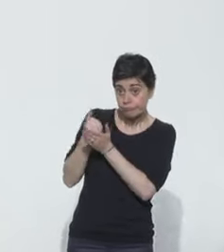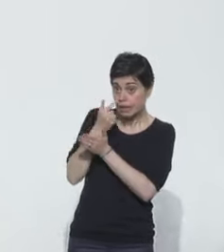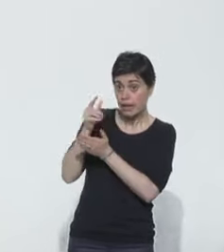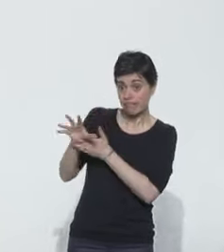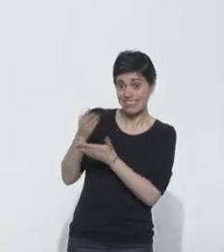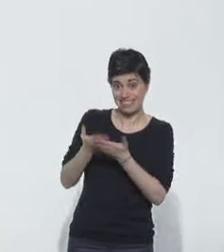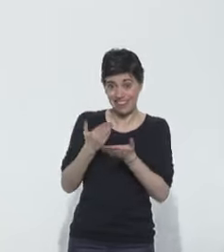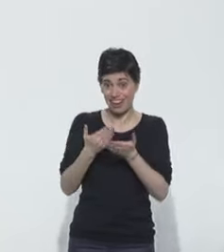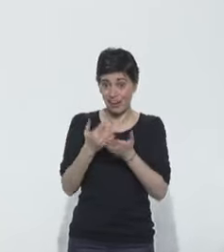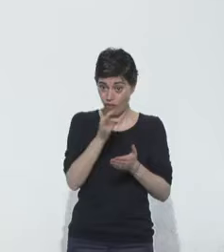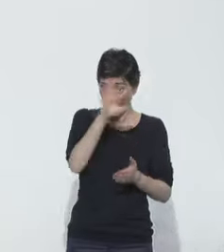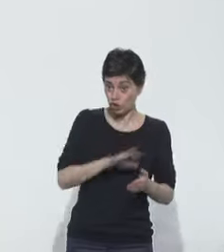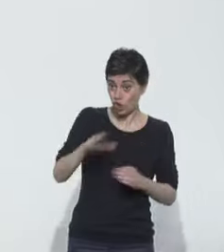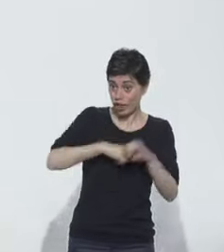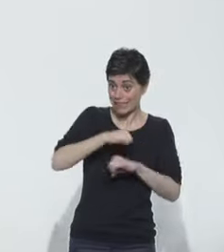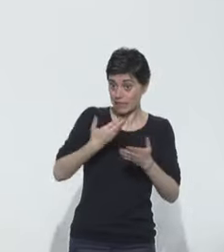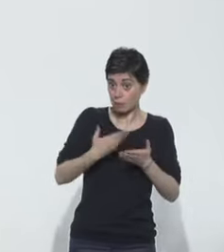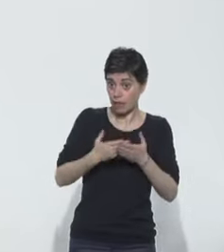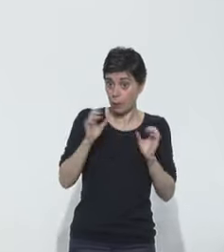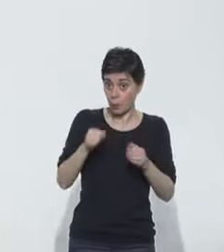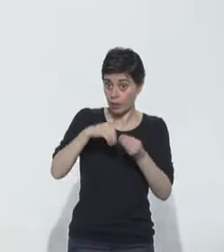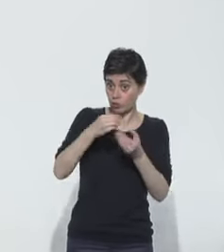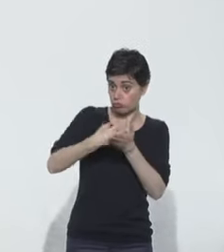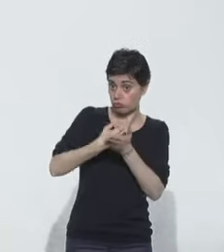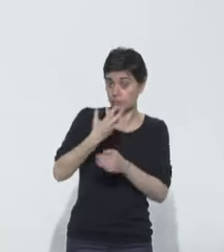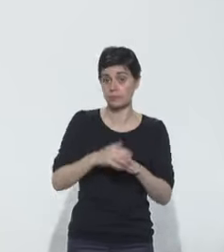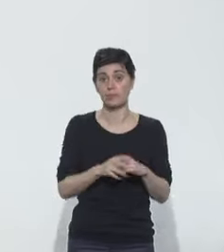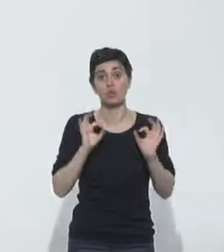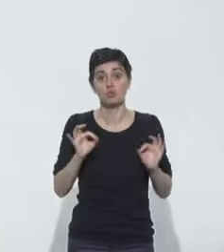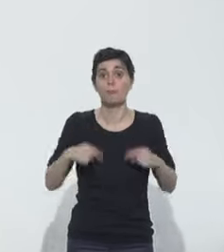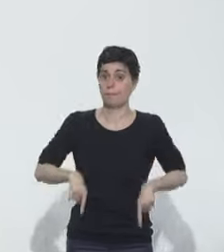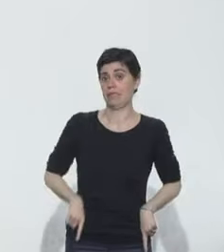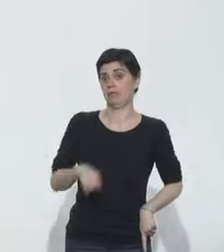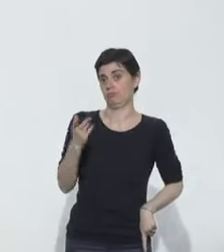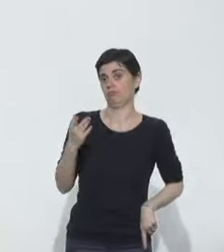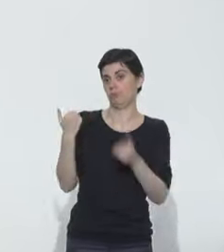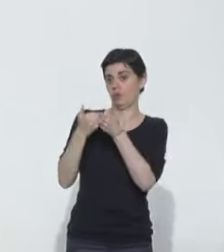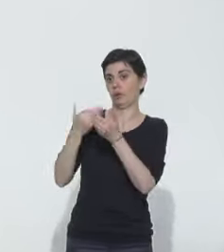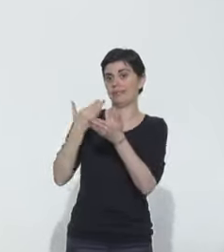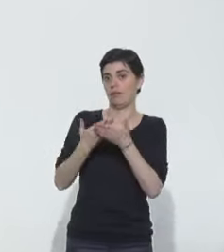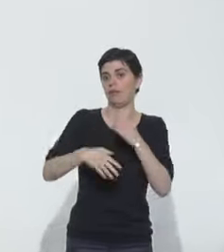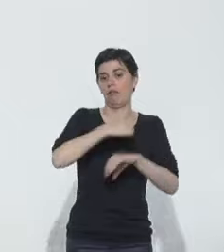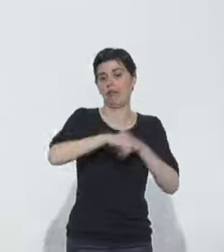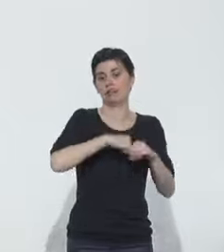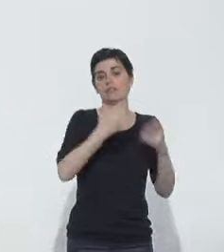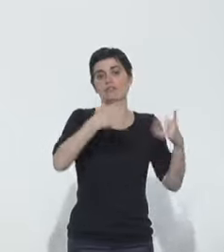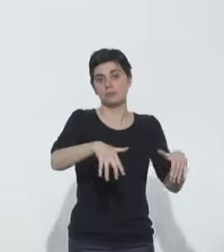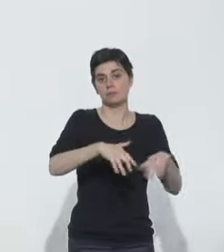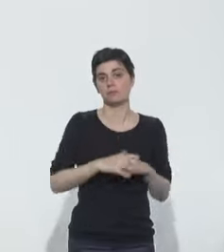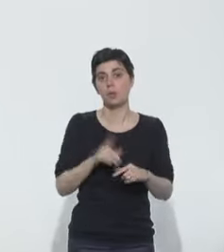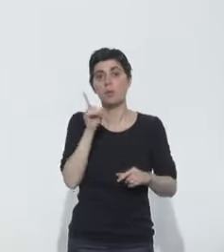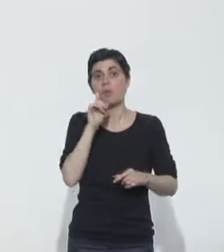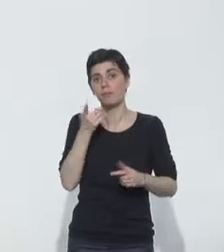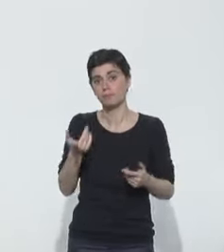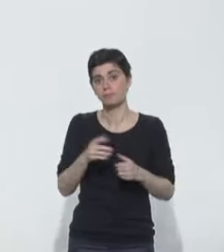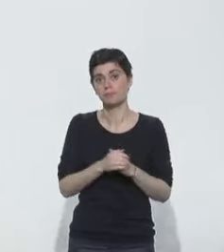un dispositif national ? Pouvez-vous nous en dire plus ? Oui, c'était la demande du ministre que nous avons mis en place ce dispositif parce qu'on avait quand même la